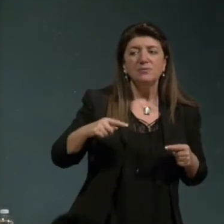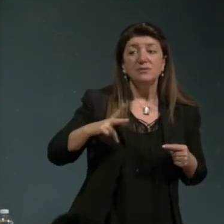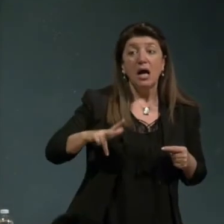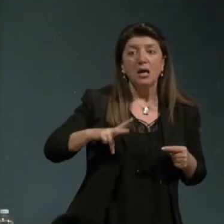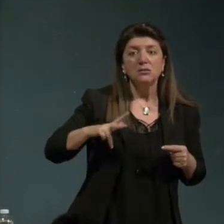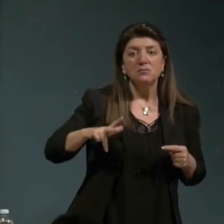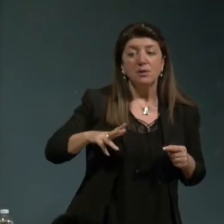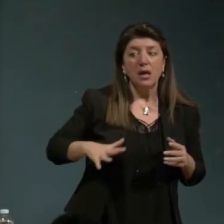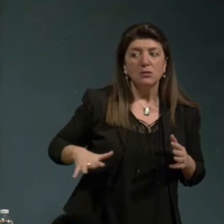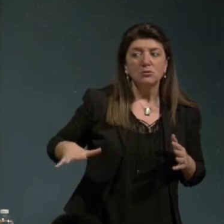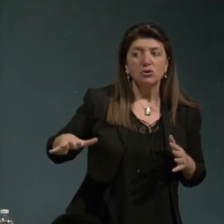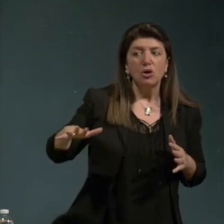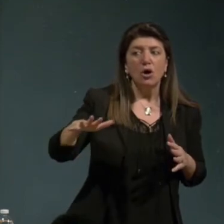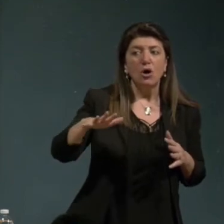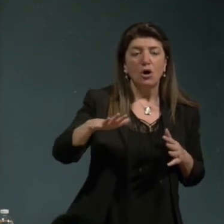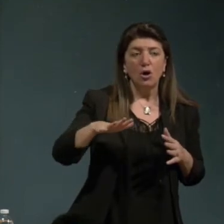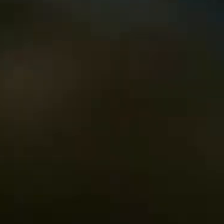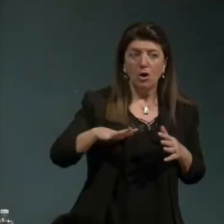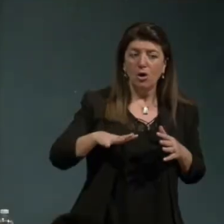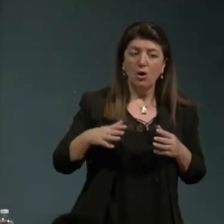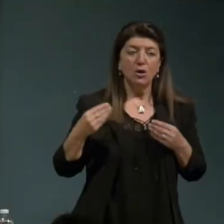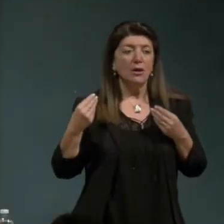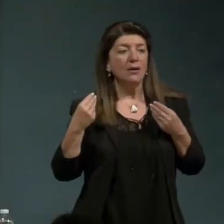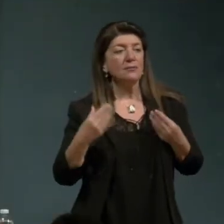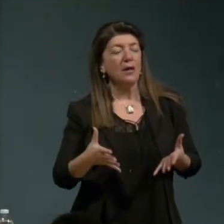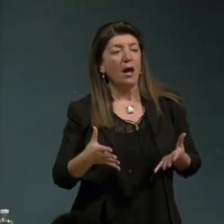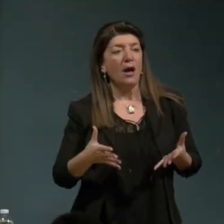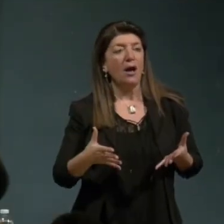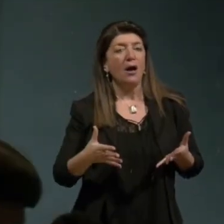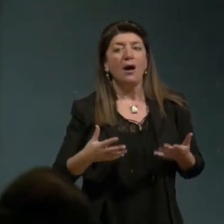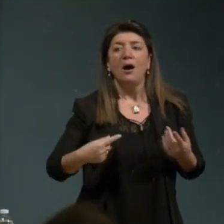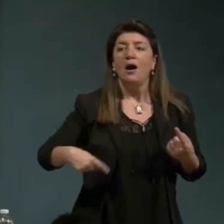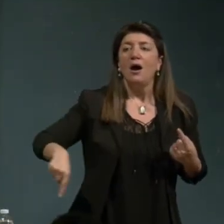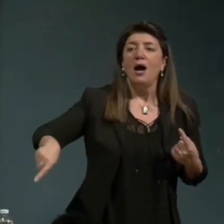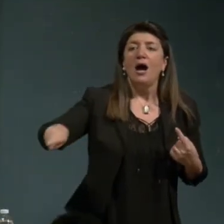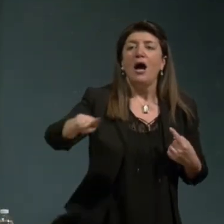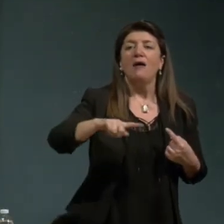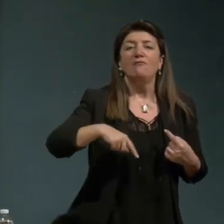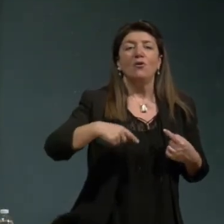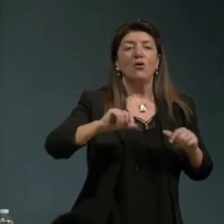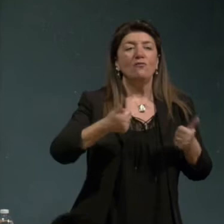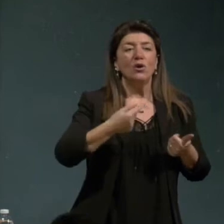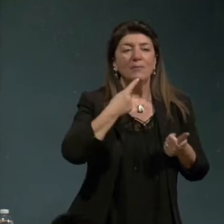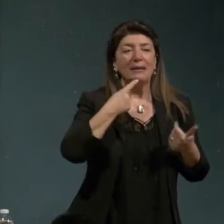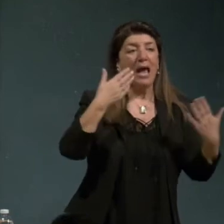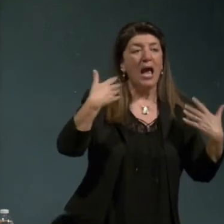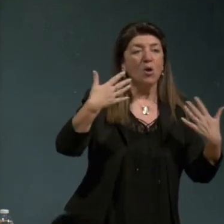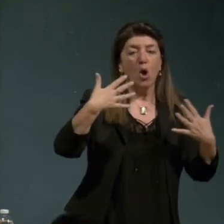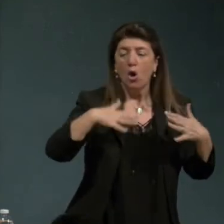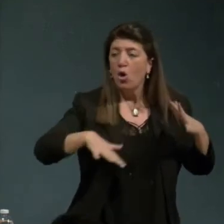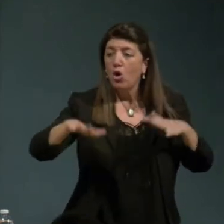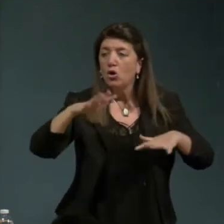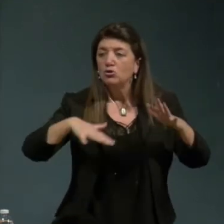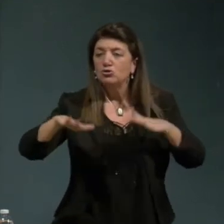di l'agroecologia di voglio che sono cercando di fare un modo